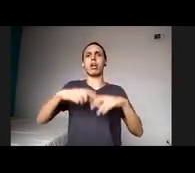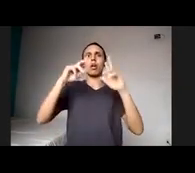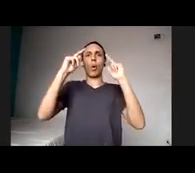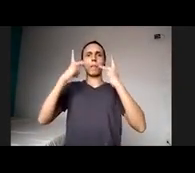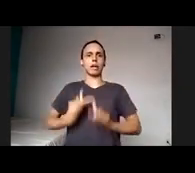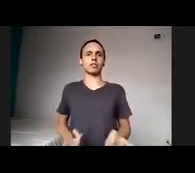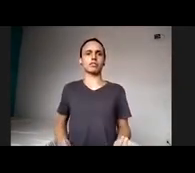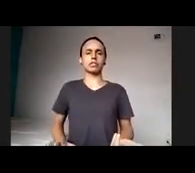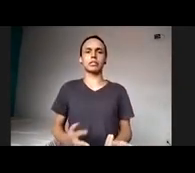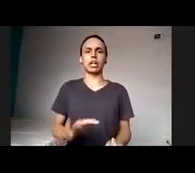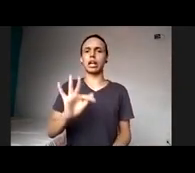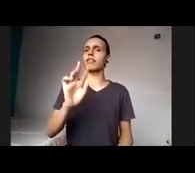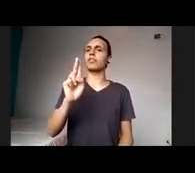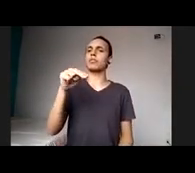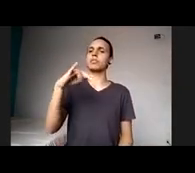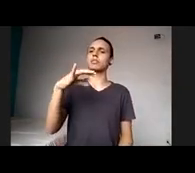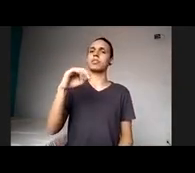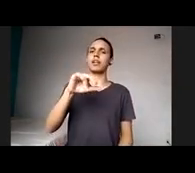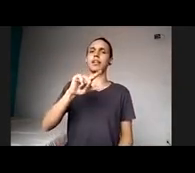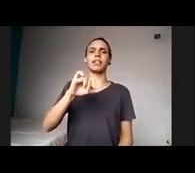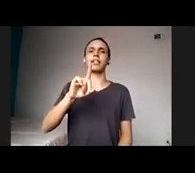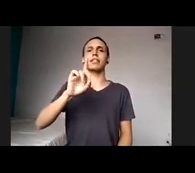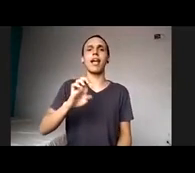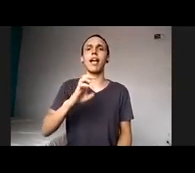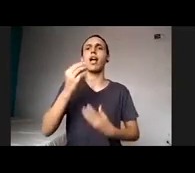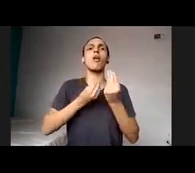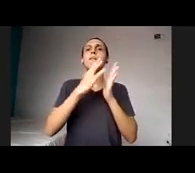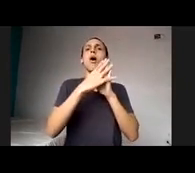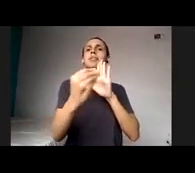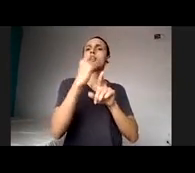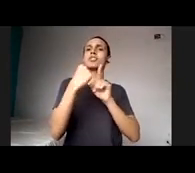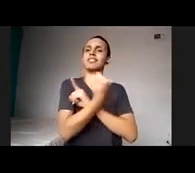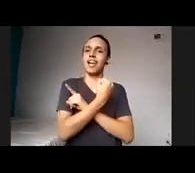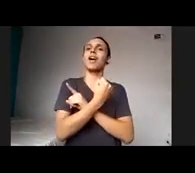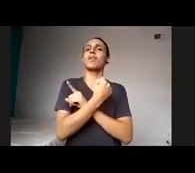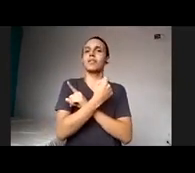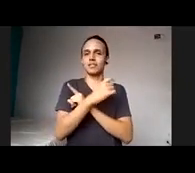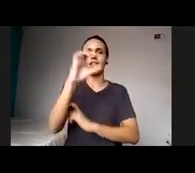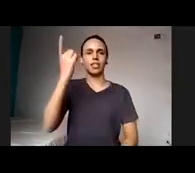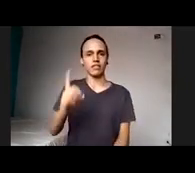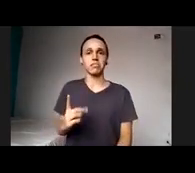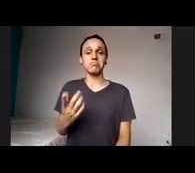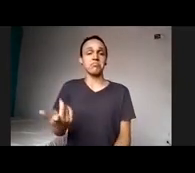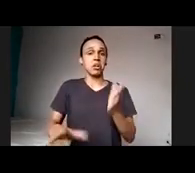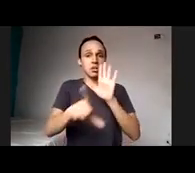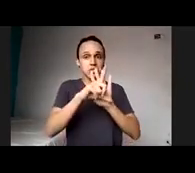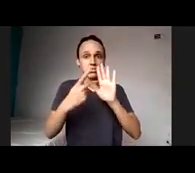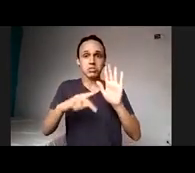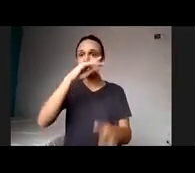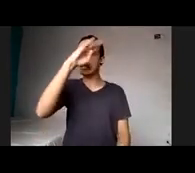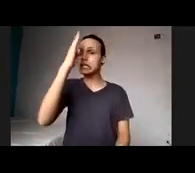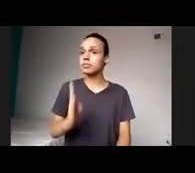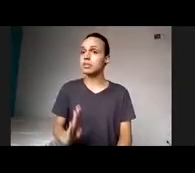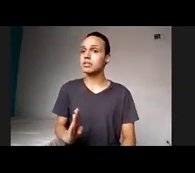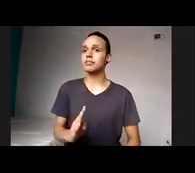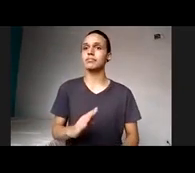o modelo social da deficiência, a legislação brasileira nem sempre nos é